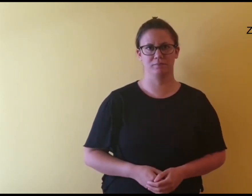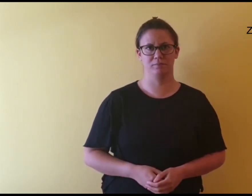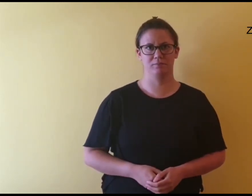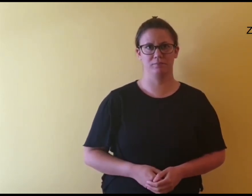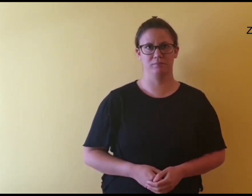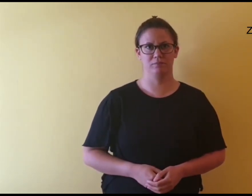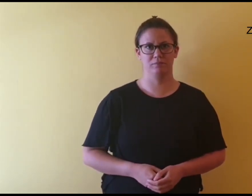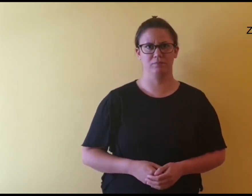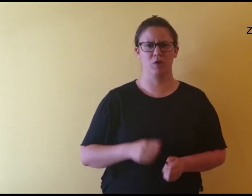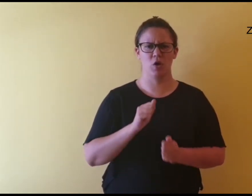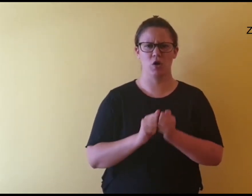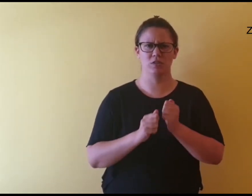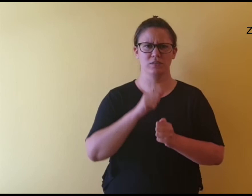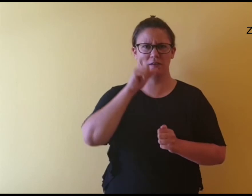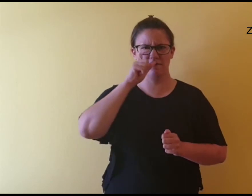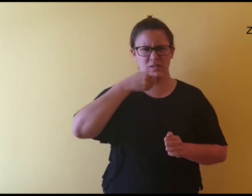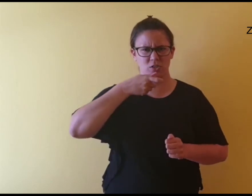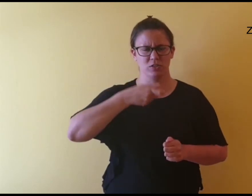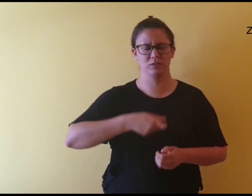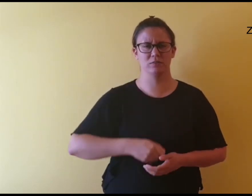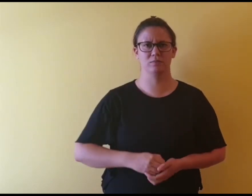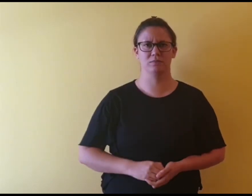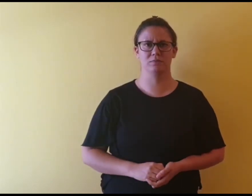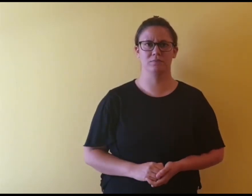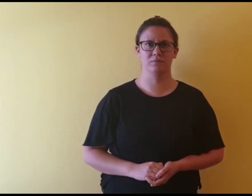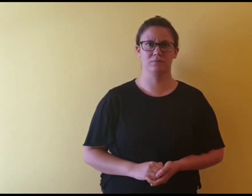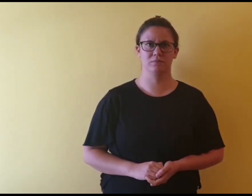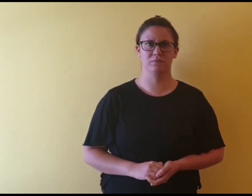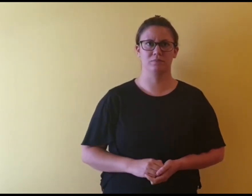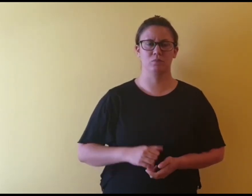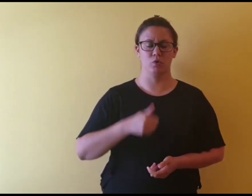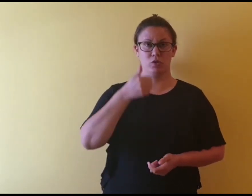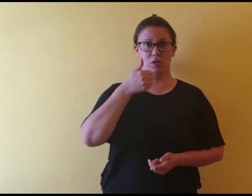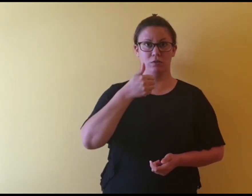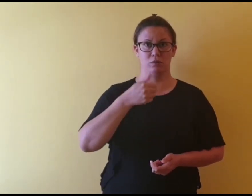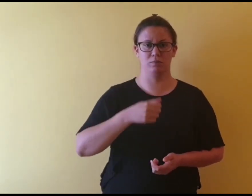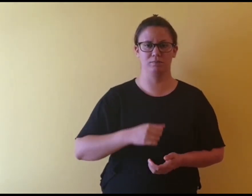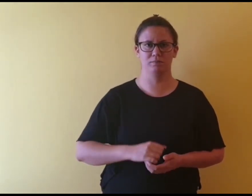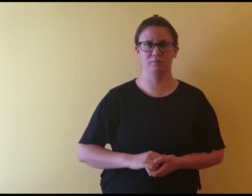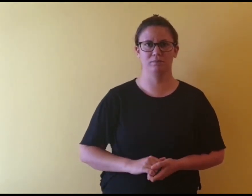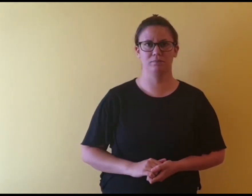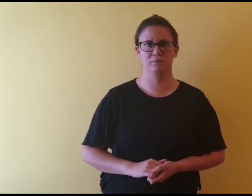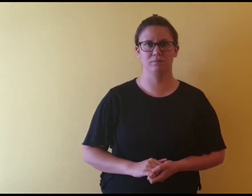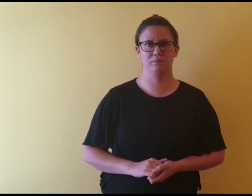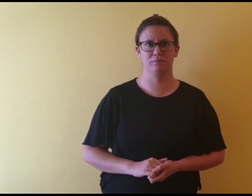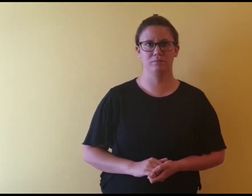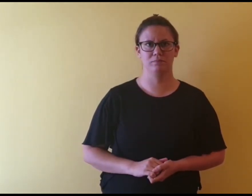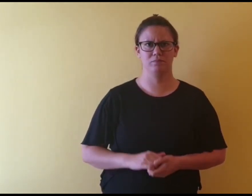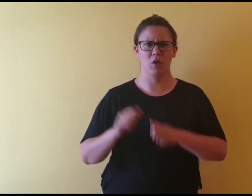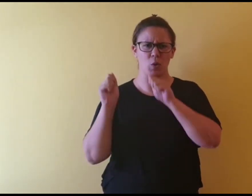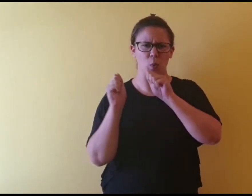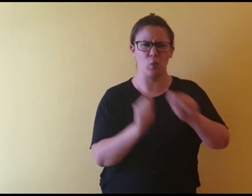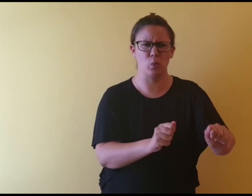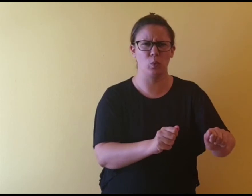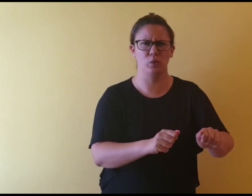Zla vještica. Odjednom. Odjednom. Gurnuti.